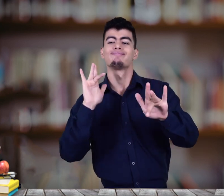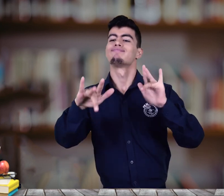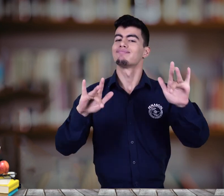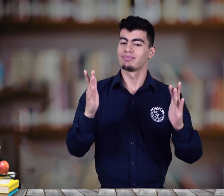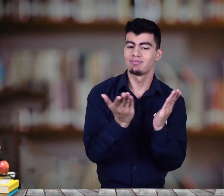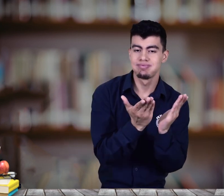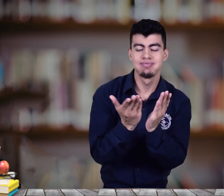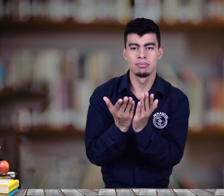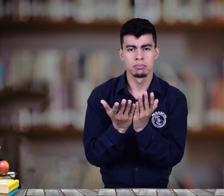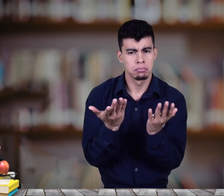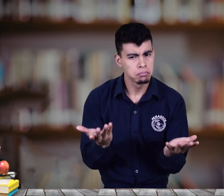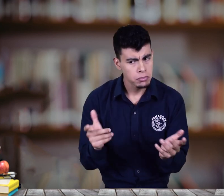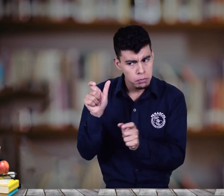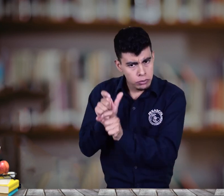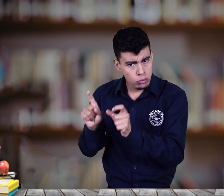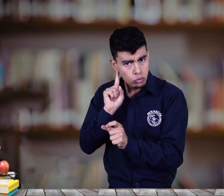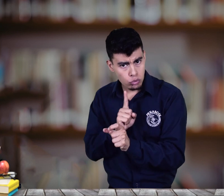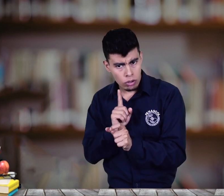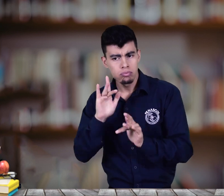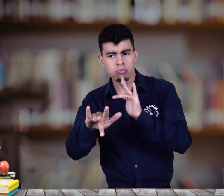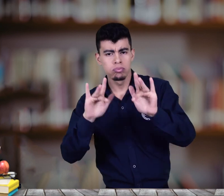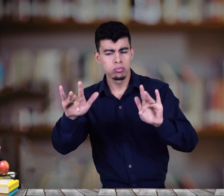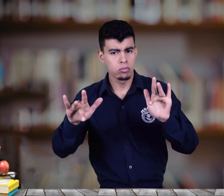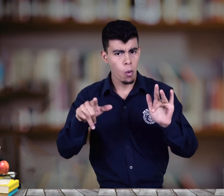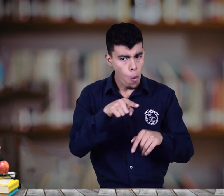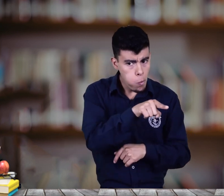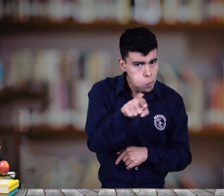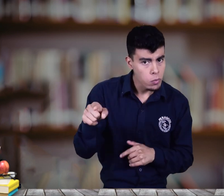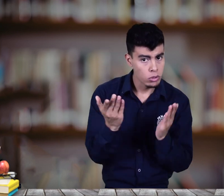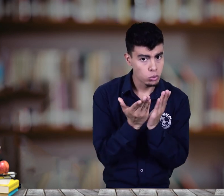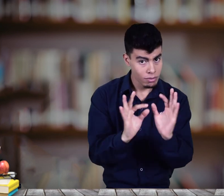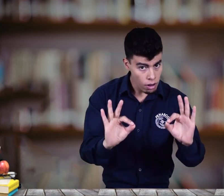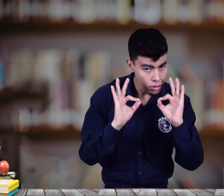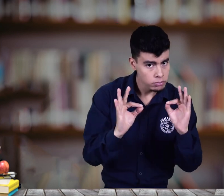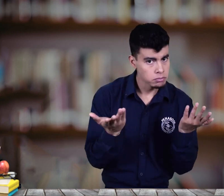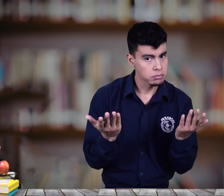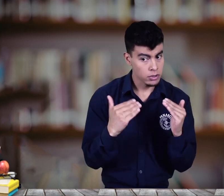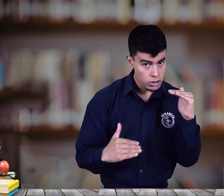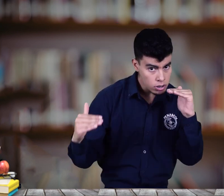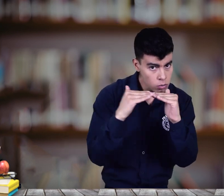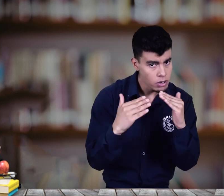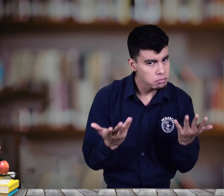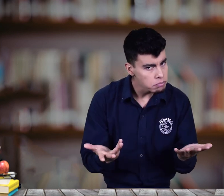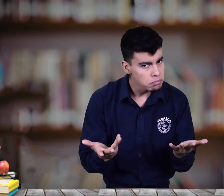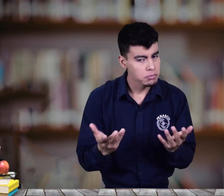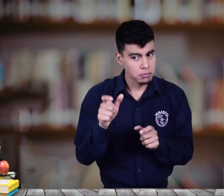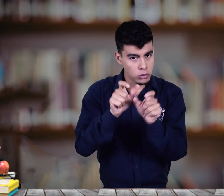¿será que los estudiantes sordos cuentan con todo lo necesario para llevar un proceso de calidad, con criterios de equidad, con